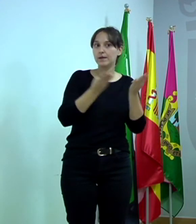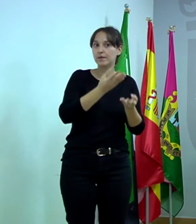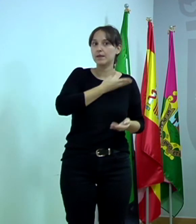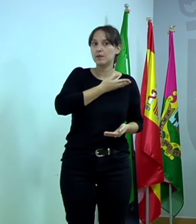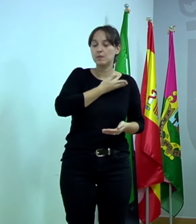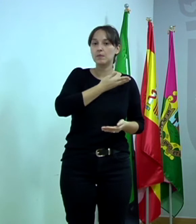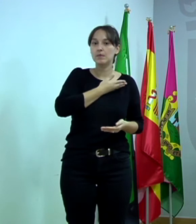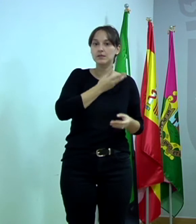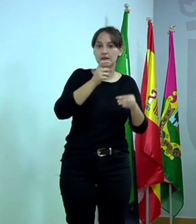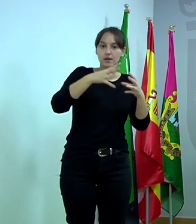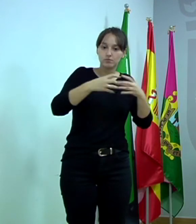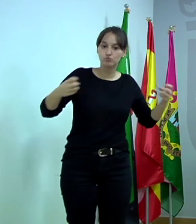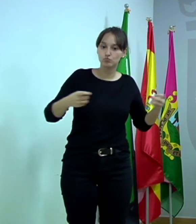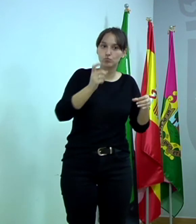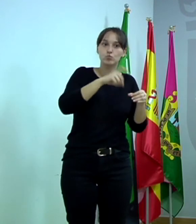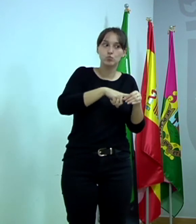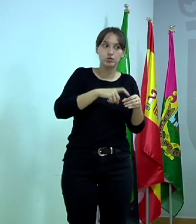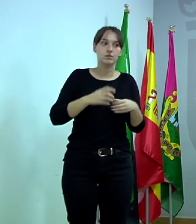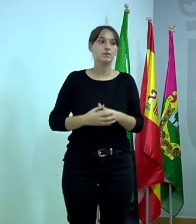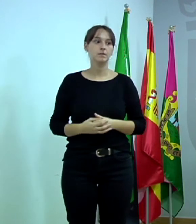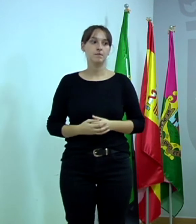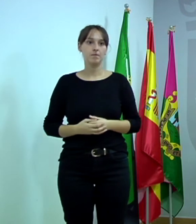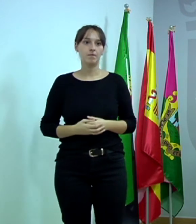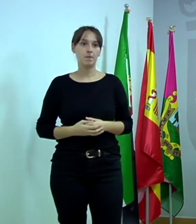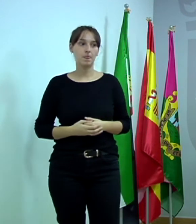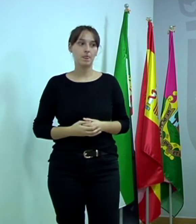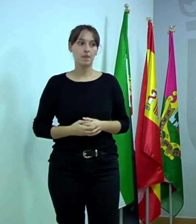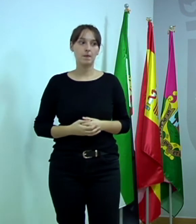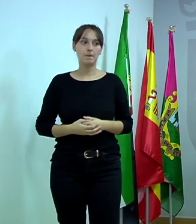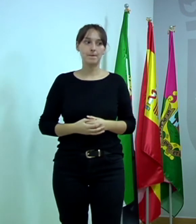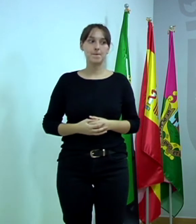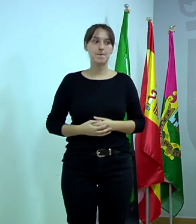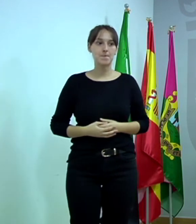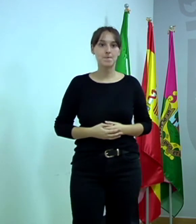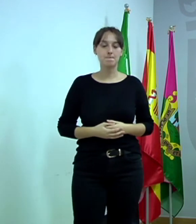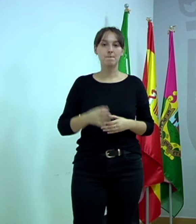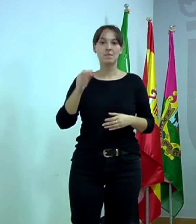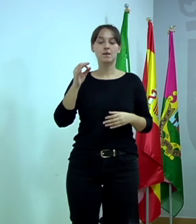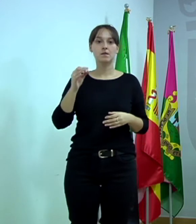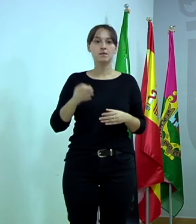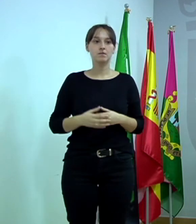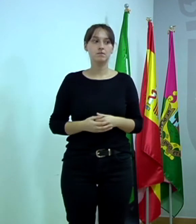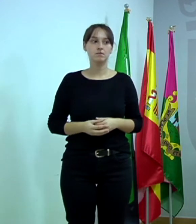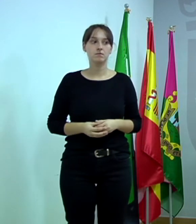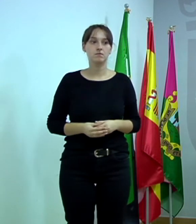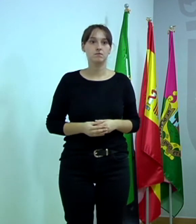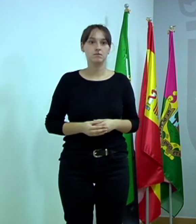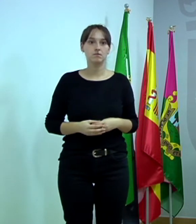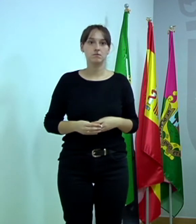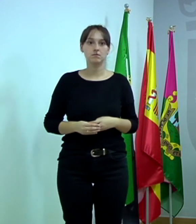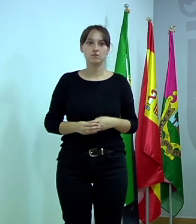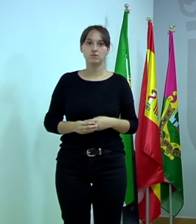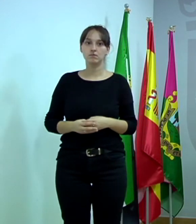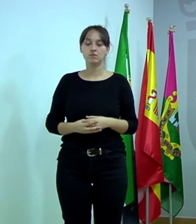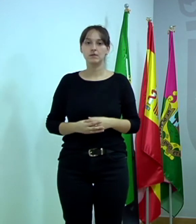teléfono de la oficina de Igualdad. Efectivamente. O sea, que no accedemos a la formación de igualdad.plasencia.es. No, estás… ¿Eso es?